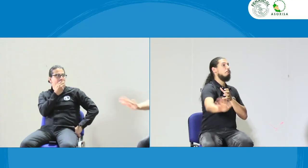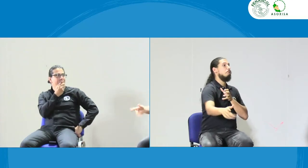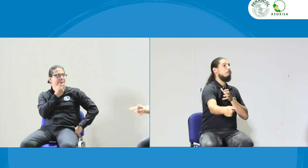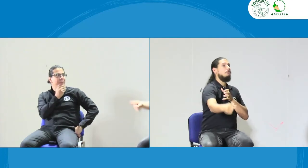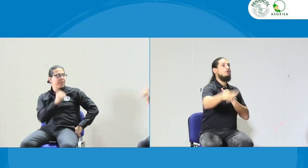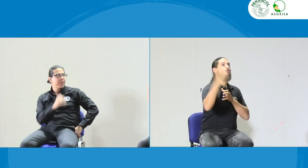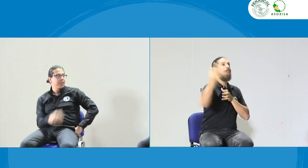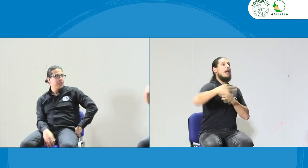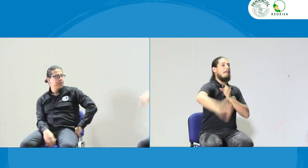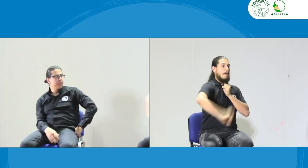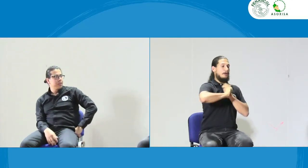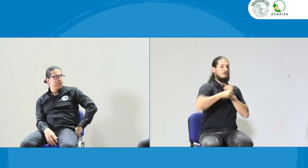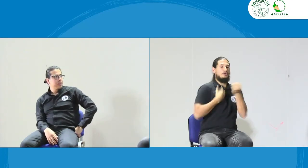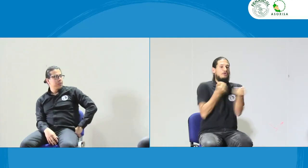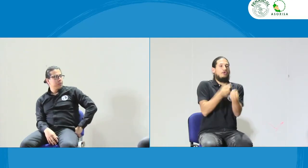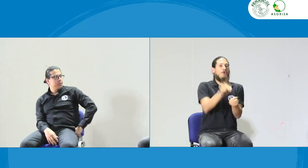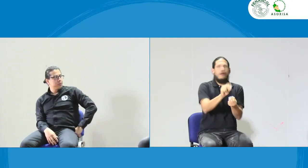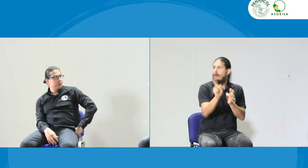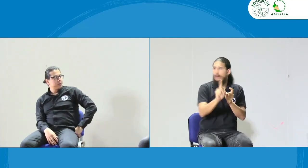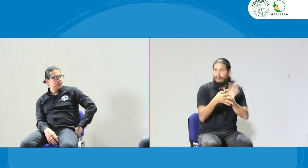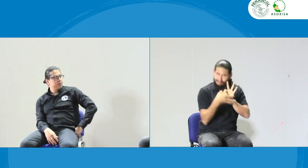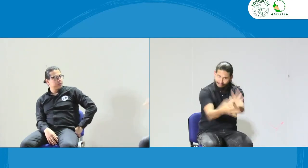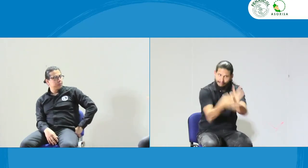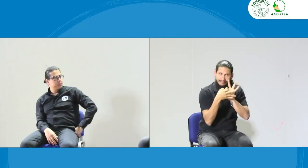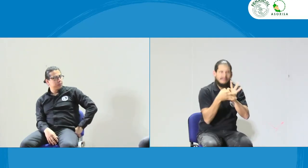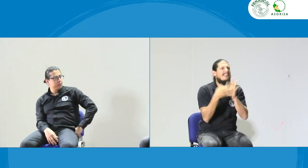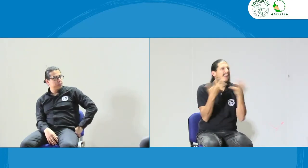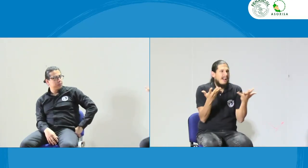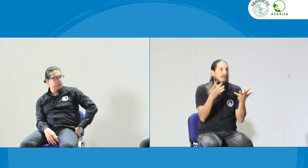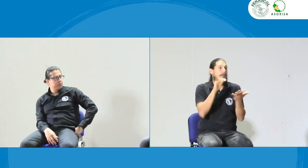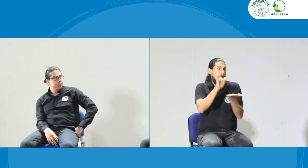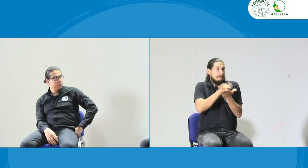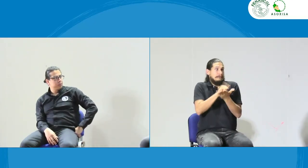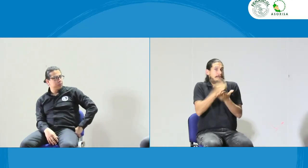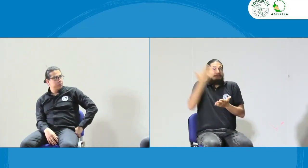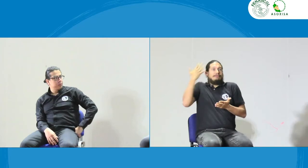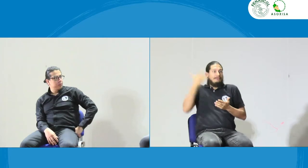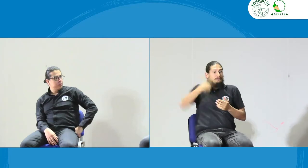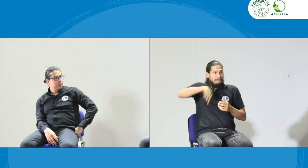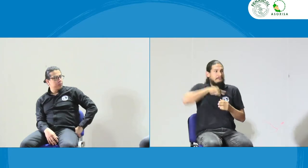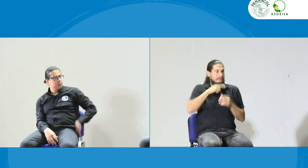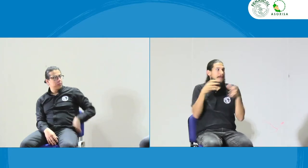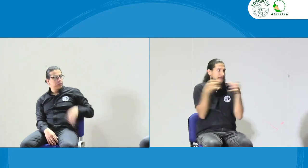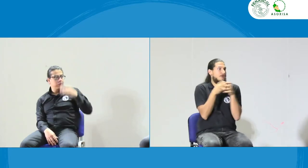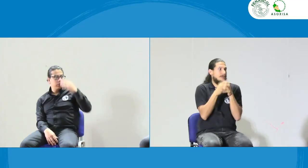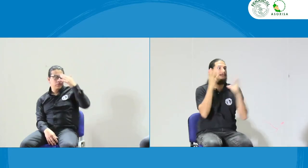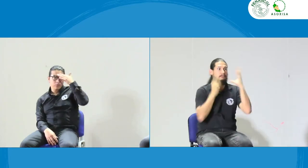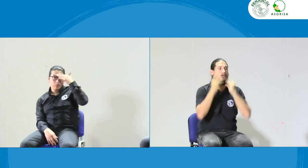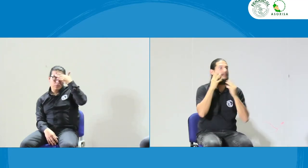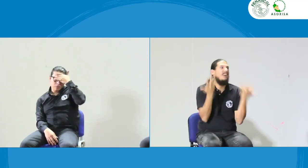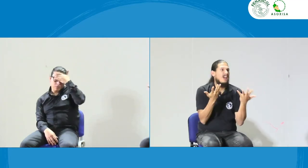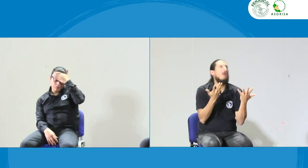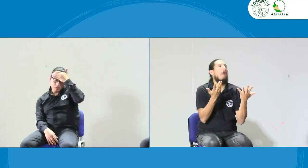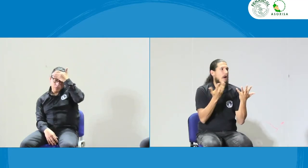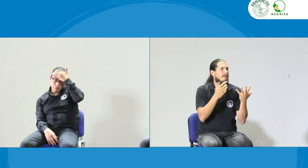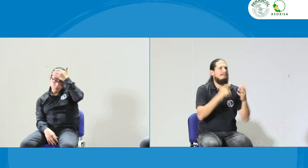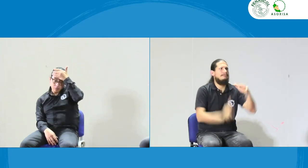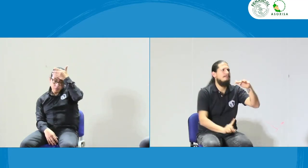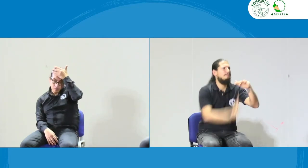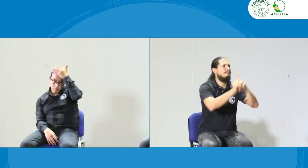apoyamos claro que sí no es como ustedes allá ustedes nos apoyan pero nosotros no no la idea es que trabajemos siempre articulados nosotros